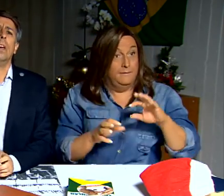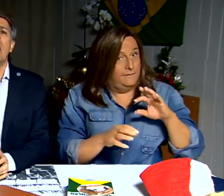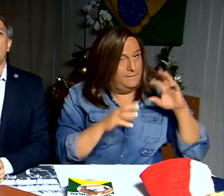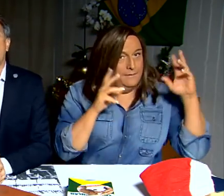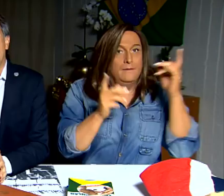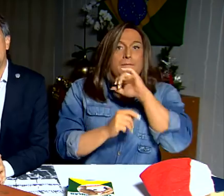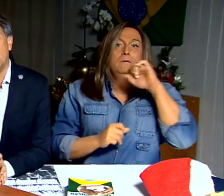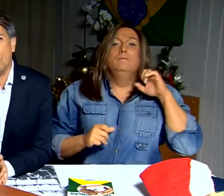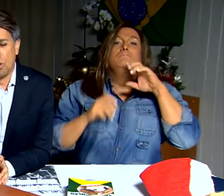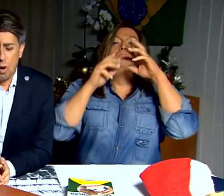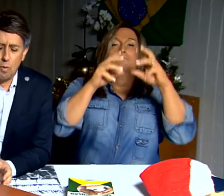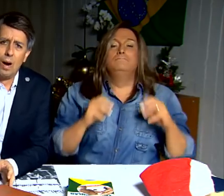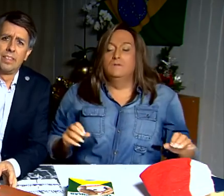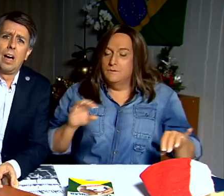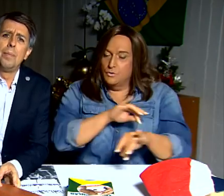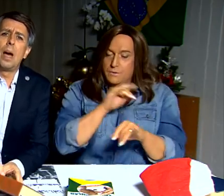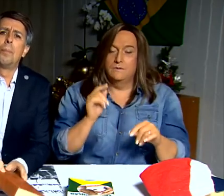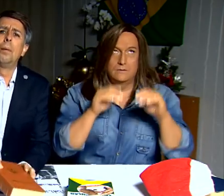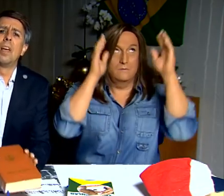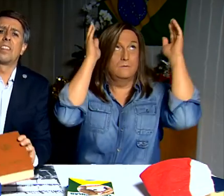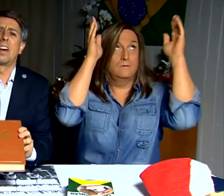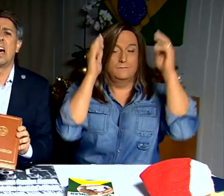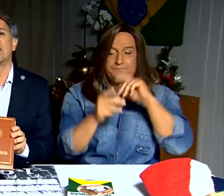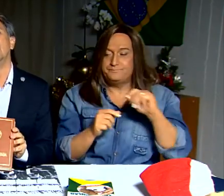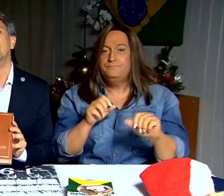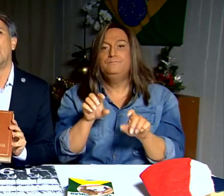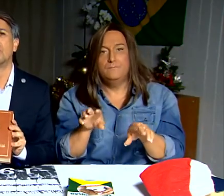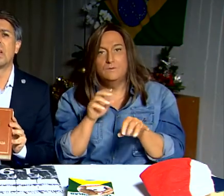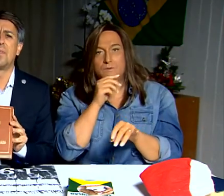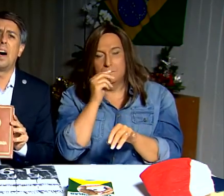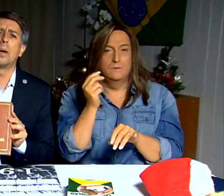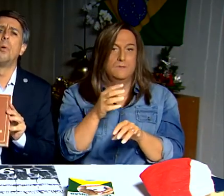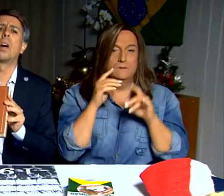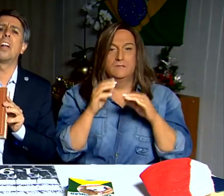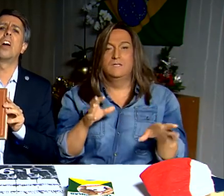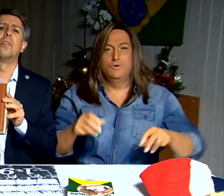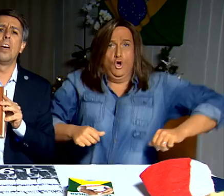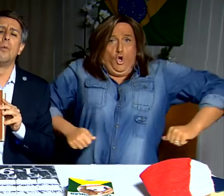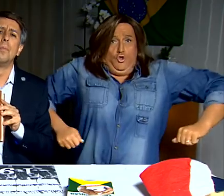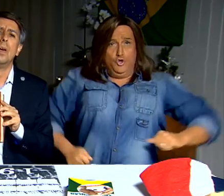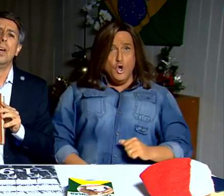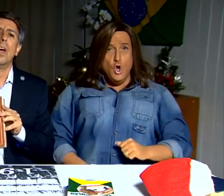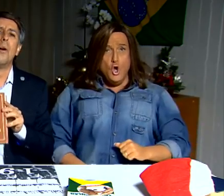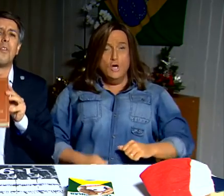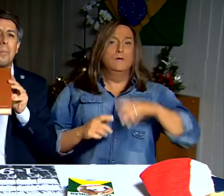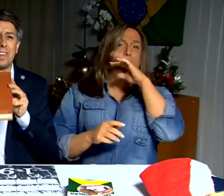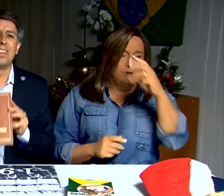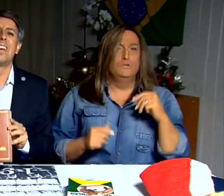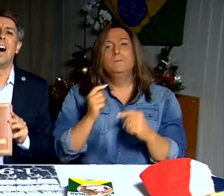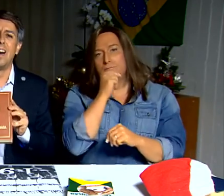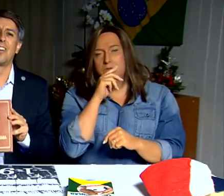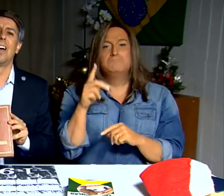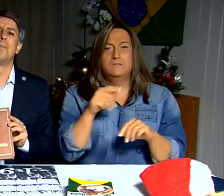E agora, como manda a minha Bíblia Sagrada, autografada por Cátia Aveiro, eu vou